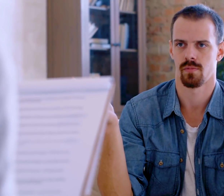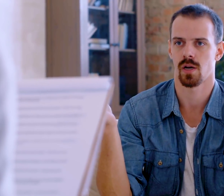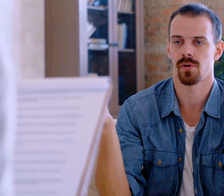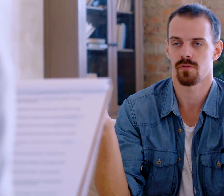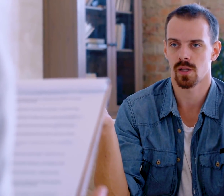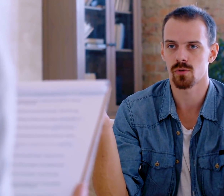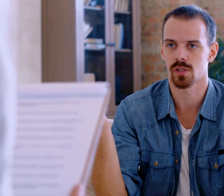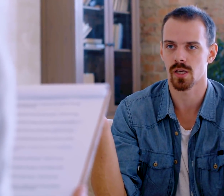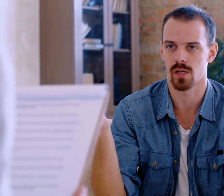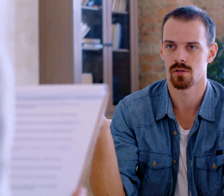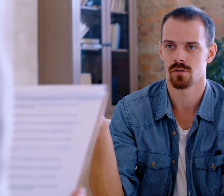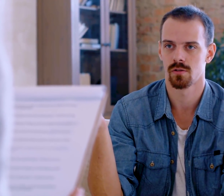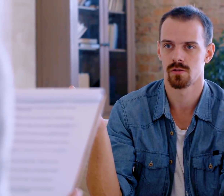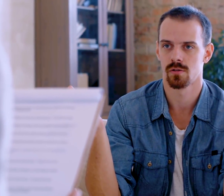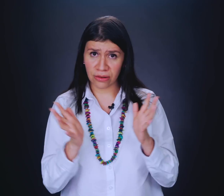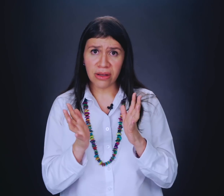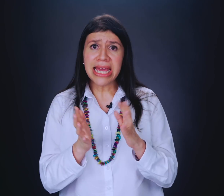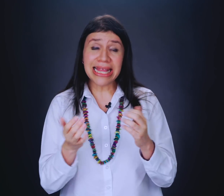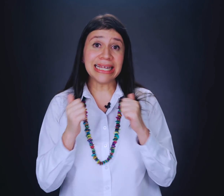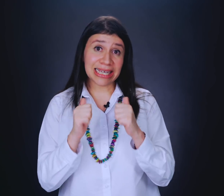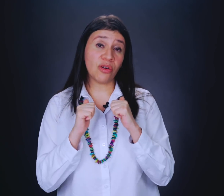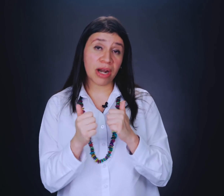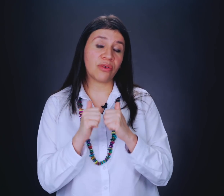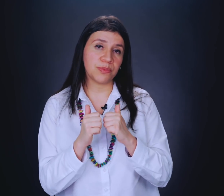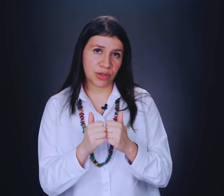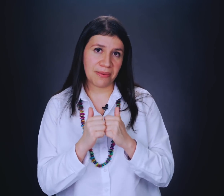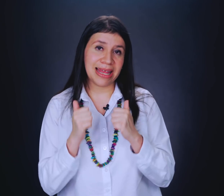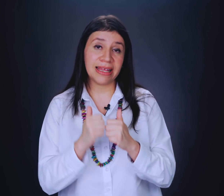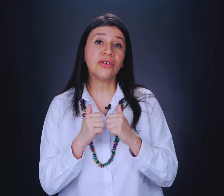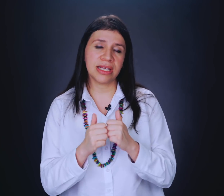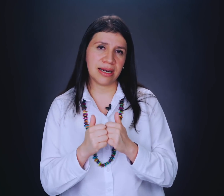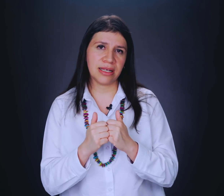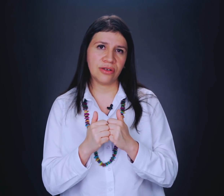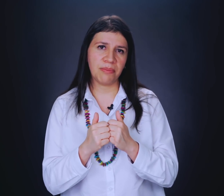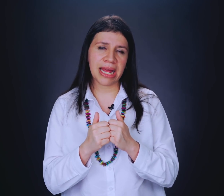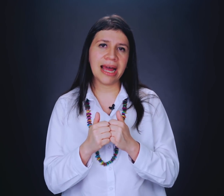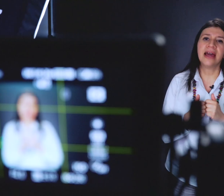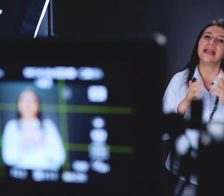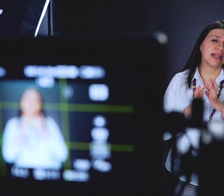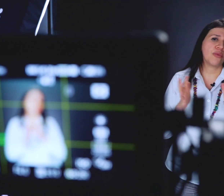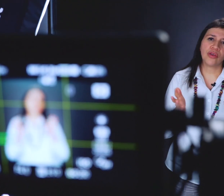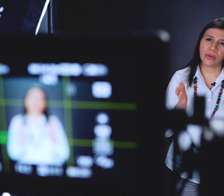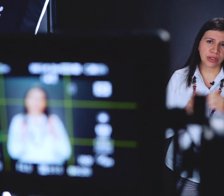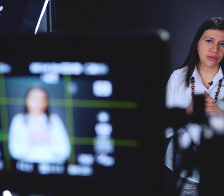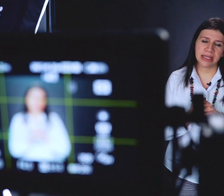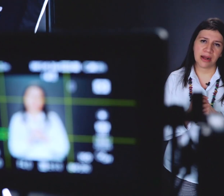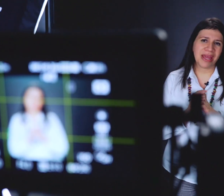¿no? Entonces, si tú de verdad estás viendo que hay algo y tienes que tomar tu responsabilidad dentro de esa relación de pareja, te recomiendo que busques una terapia